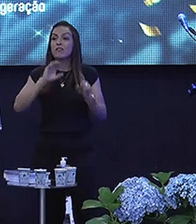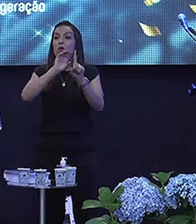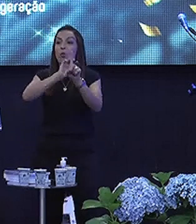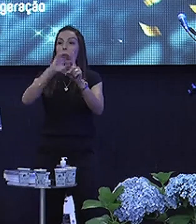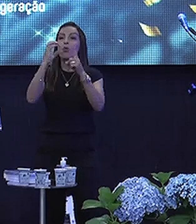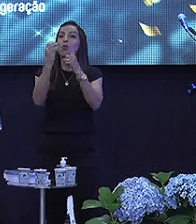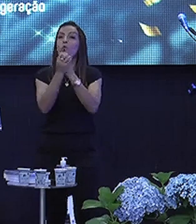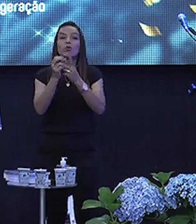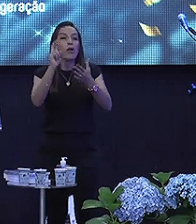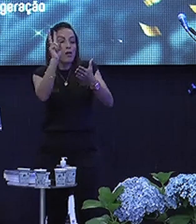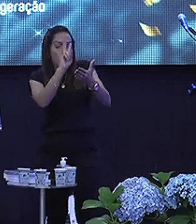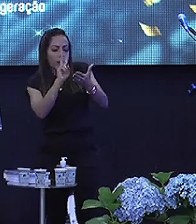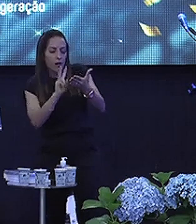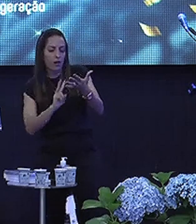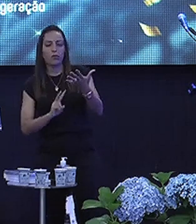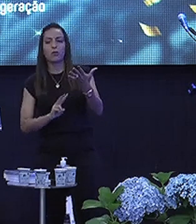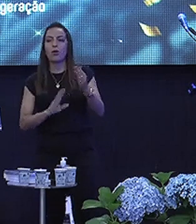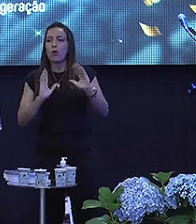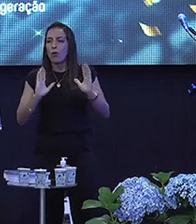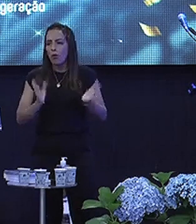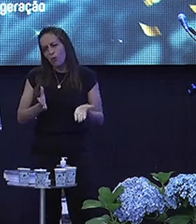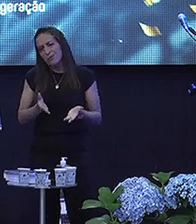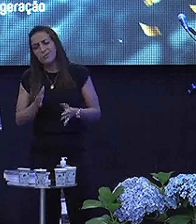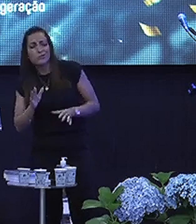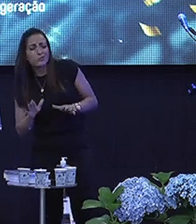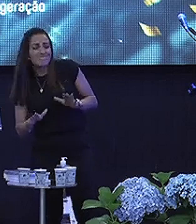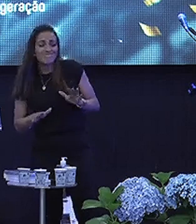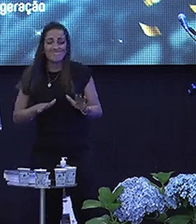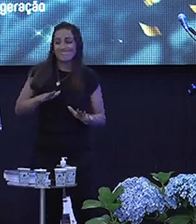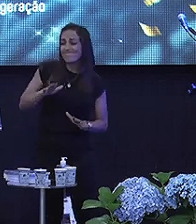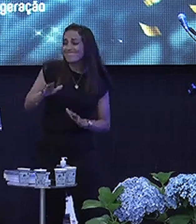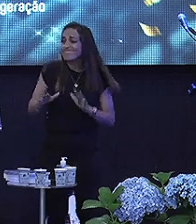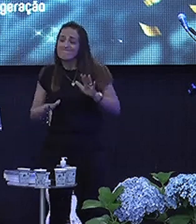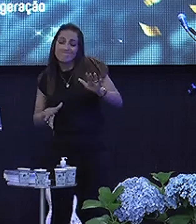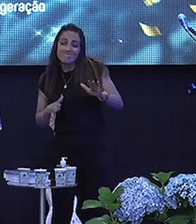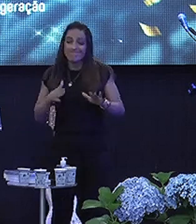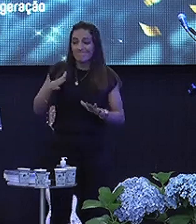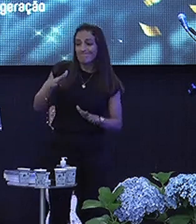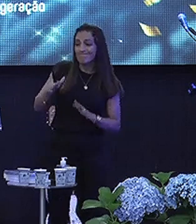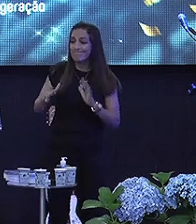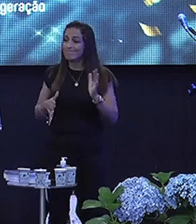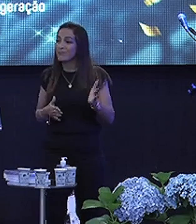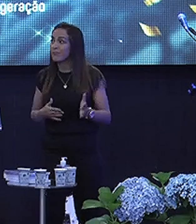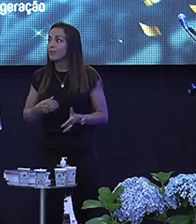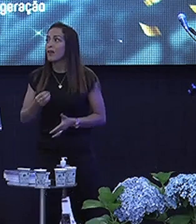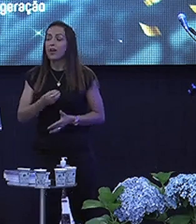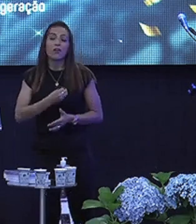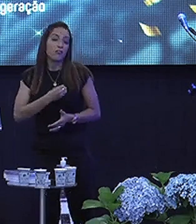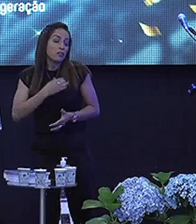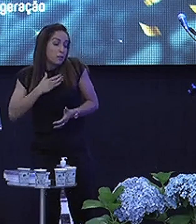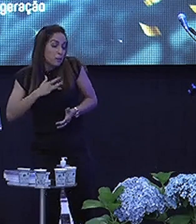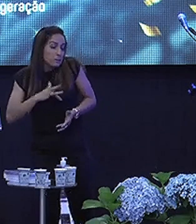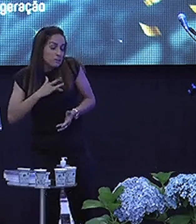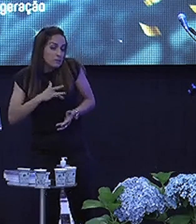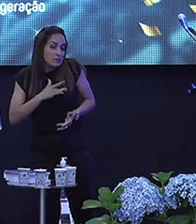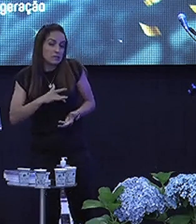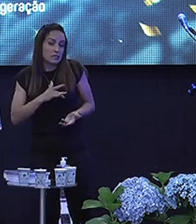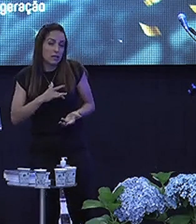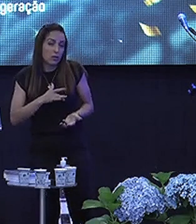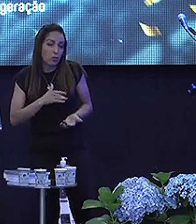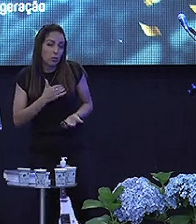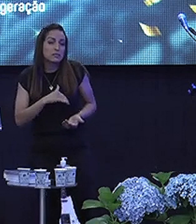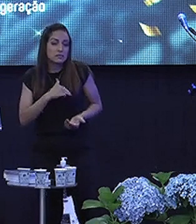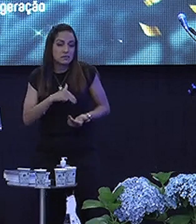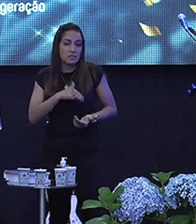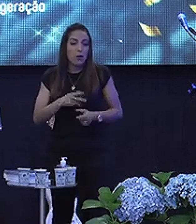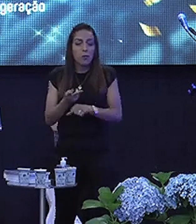Tem a ver com leitura Hoje eu estou assim Hoje eu sou meio Vida ministerial A gente Eu